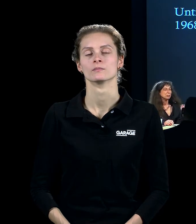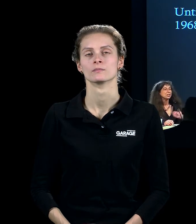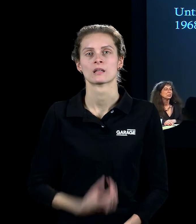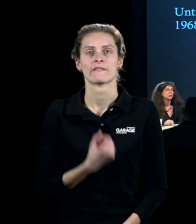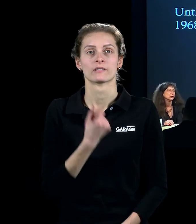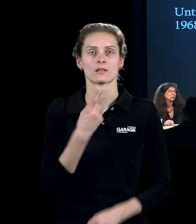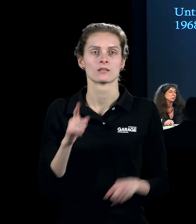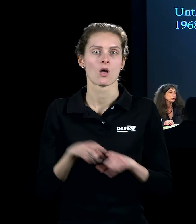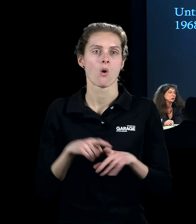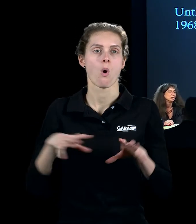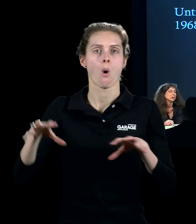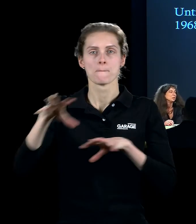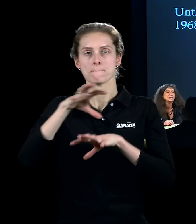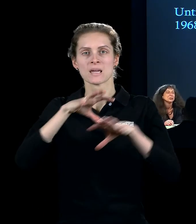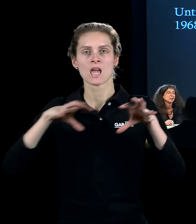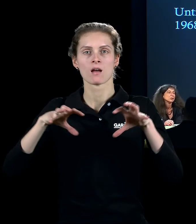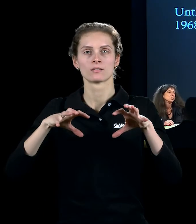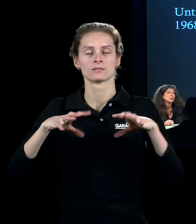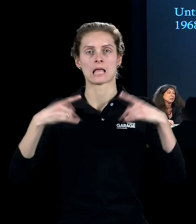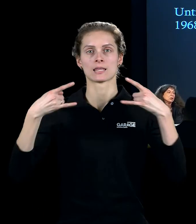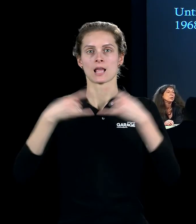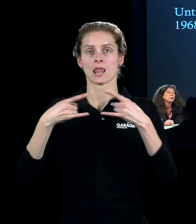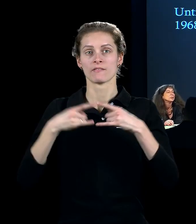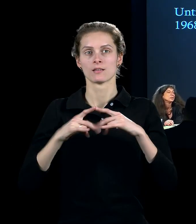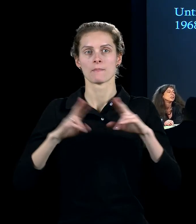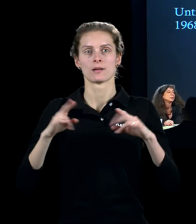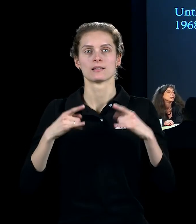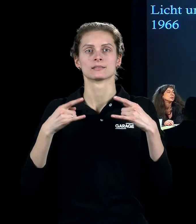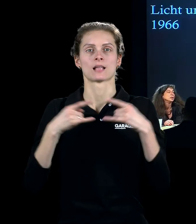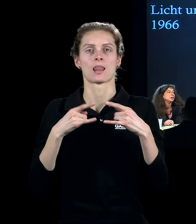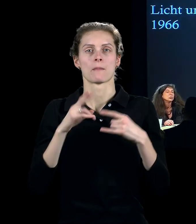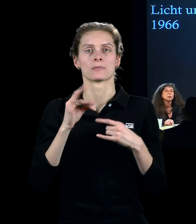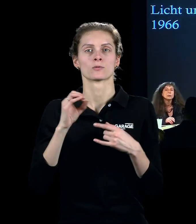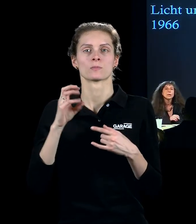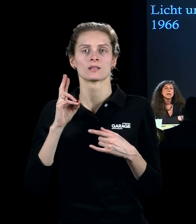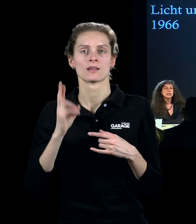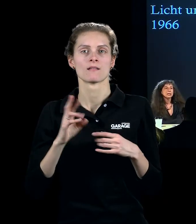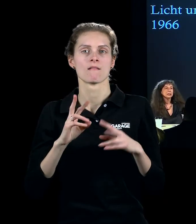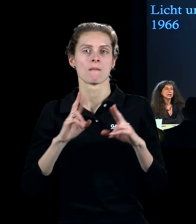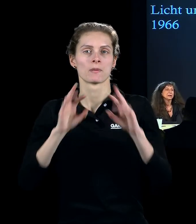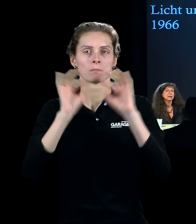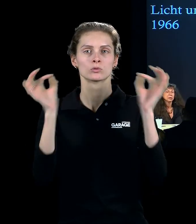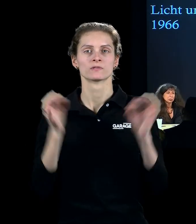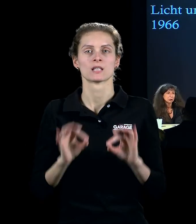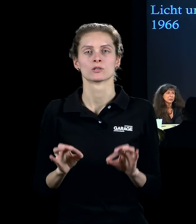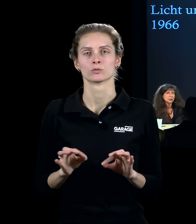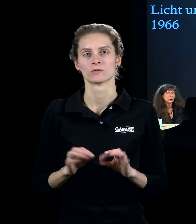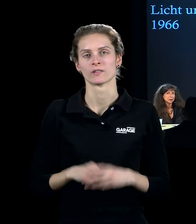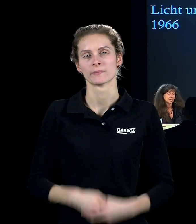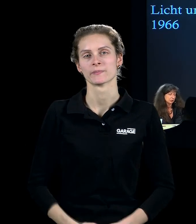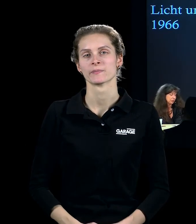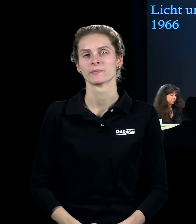объект, вот такой вот замечательный телевизор, как телеприемник, как произведение искусства. И идея, тоже